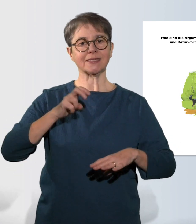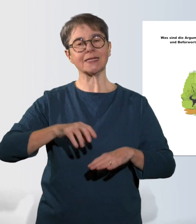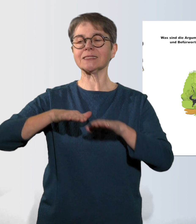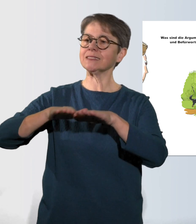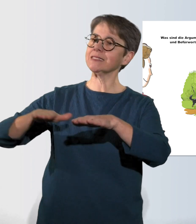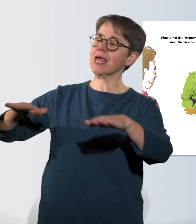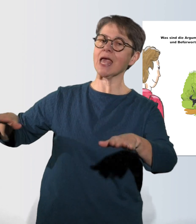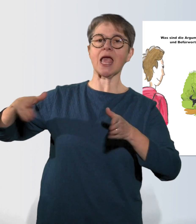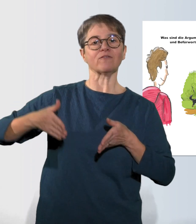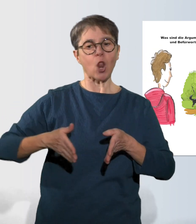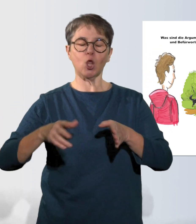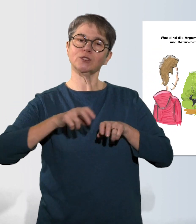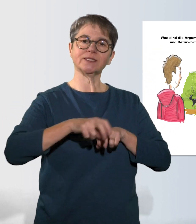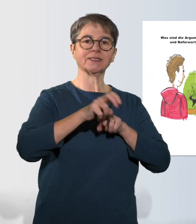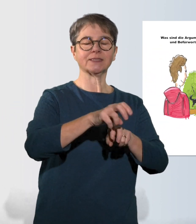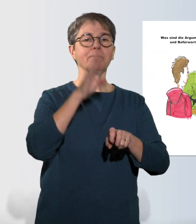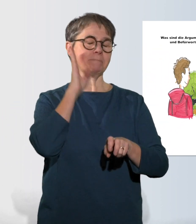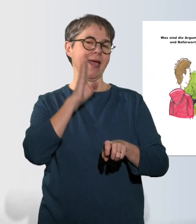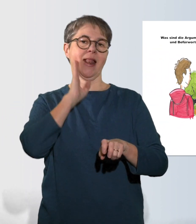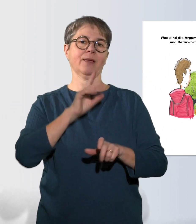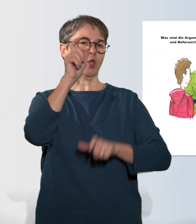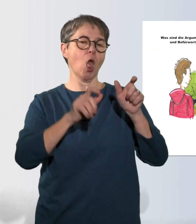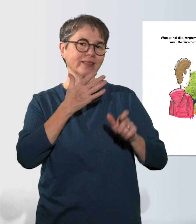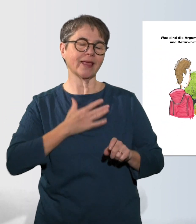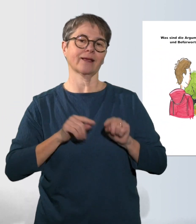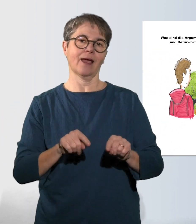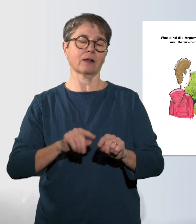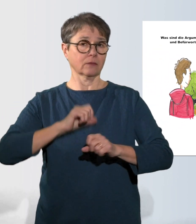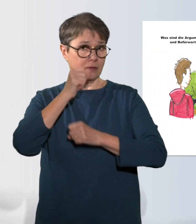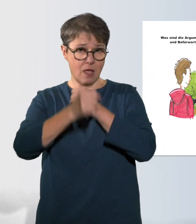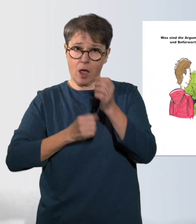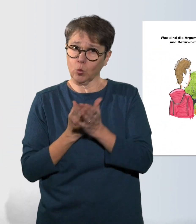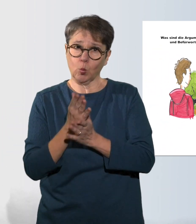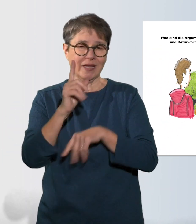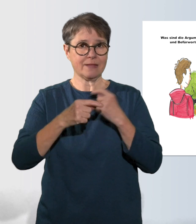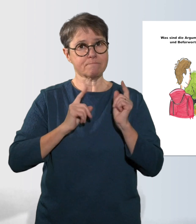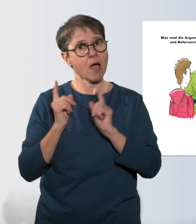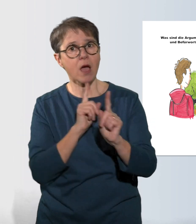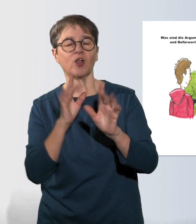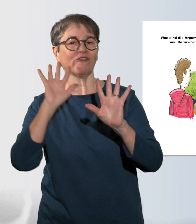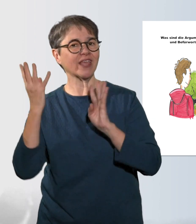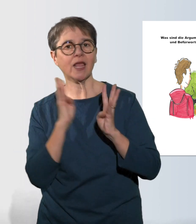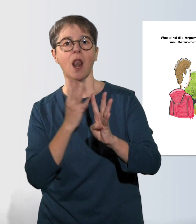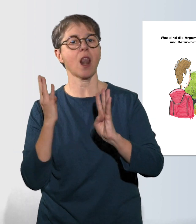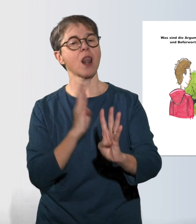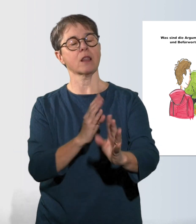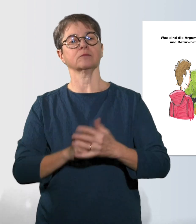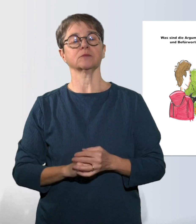sind beliebt und werden das ganze Jahr über häufig aufgesucht. Mit der Uferinitiative wird die Realisierung der fehlenden